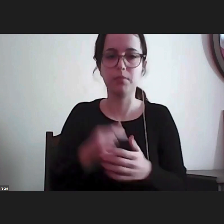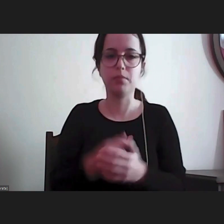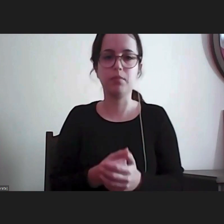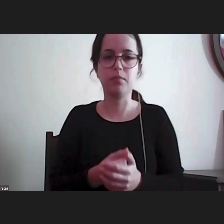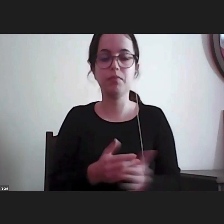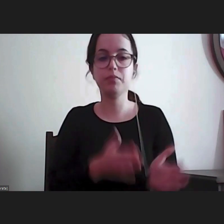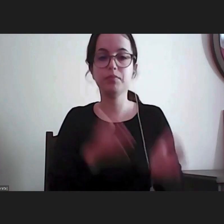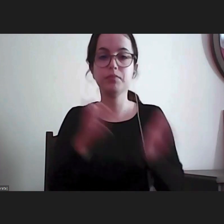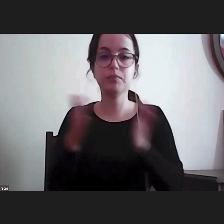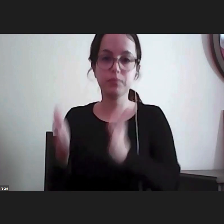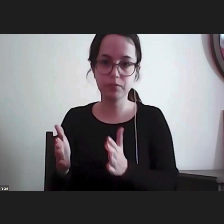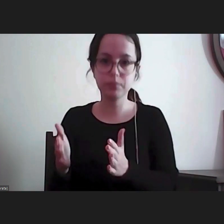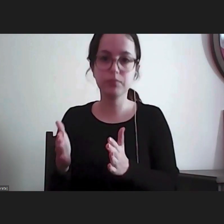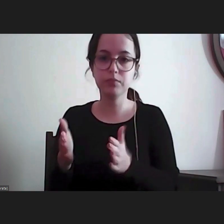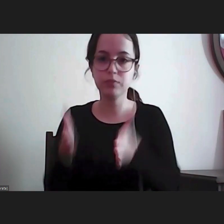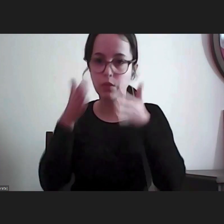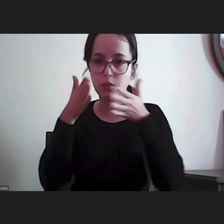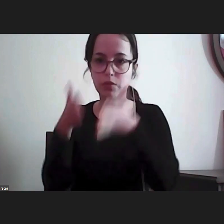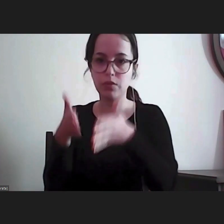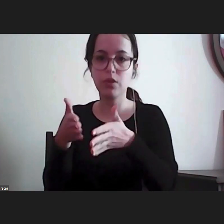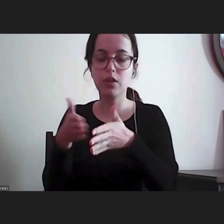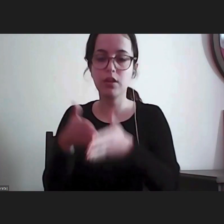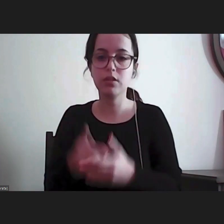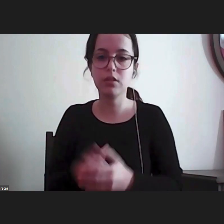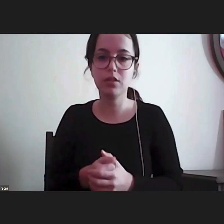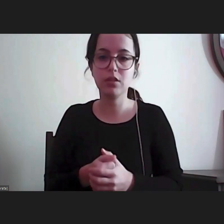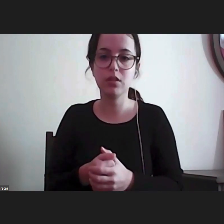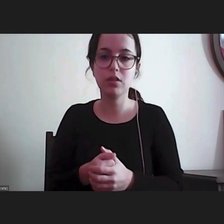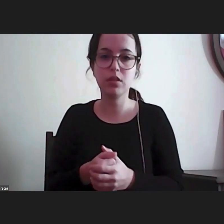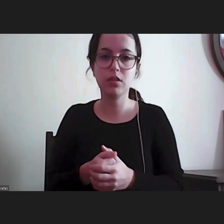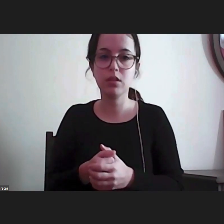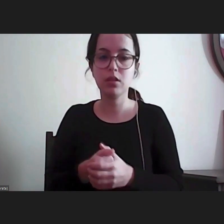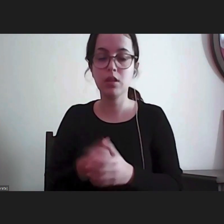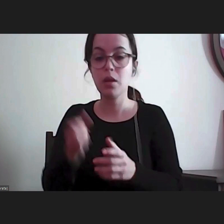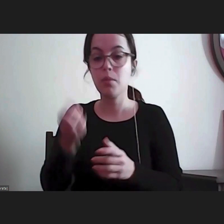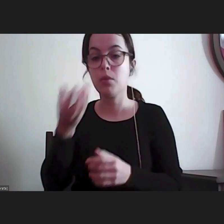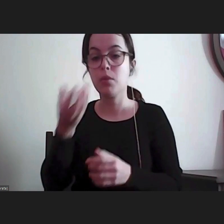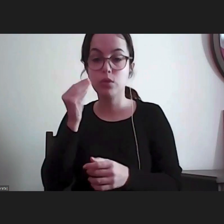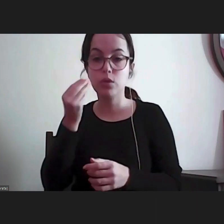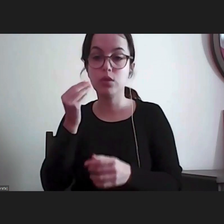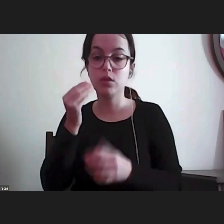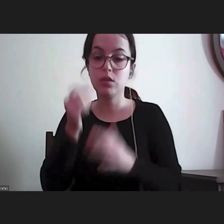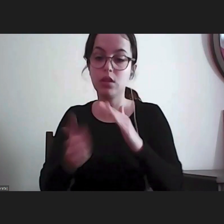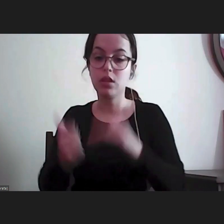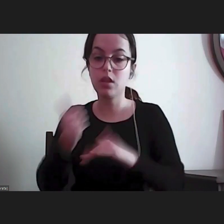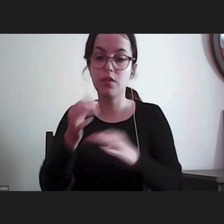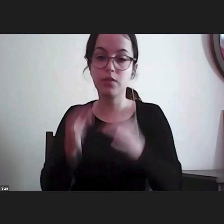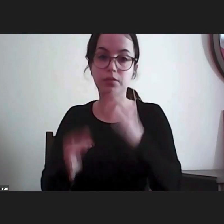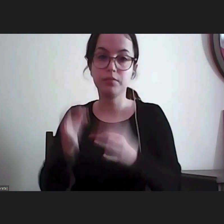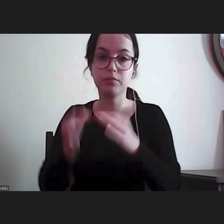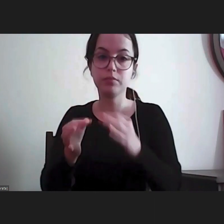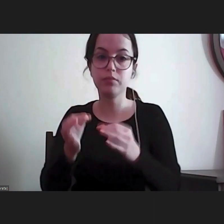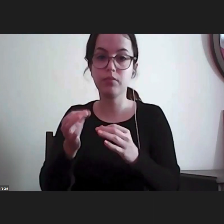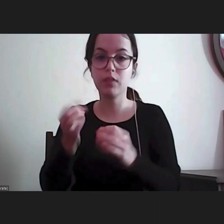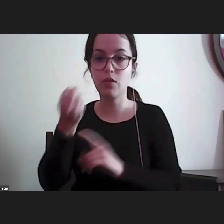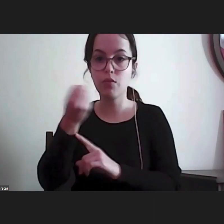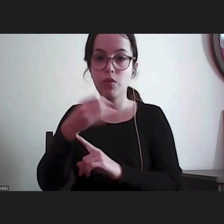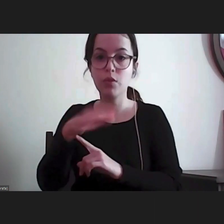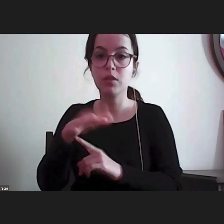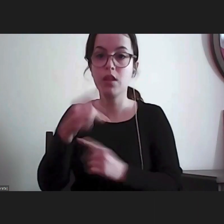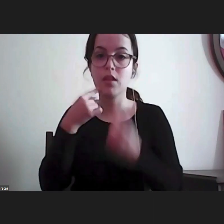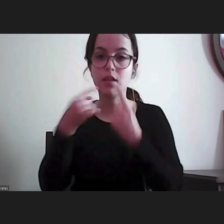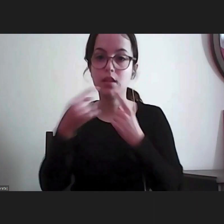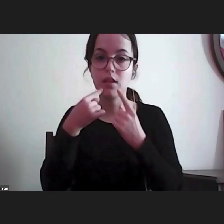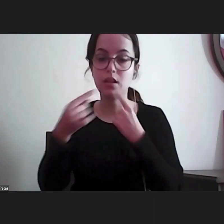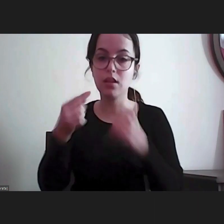diretamente, penso, para os senhores formantes, da provedoria é a formação e o diálogo com a